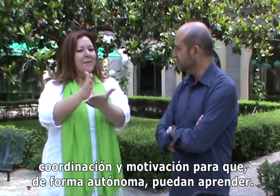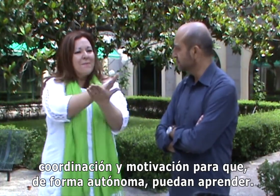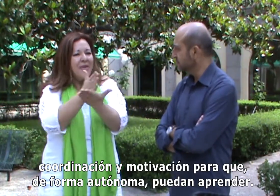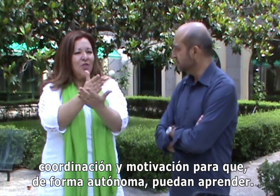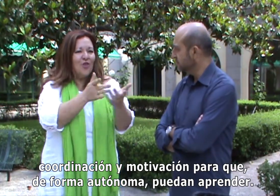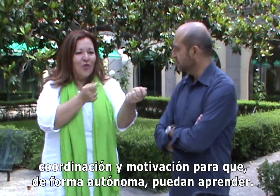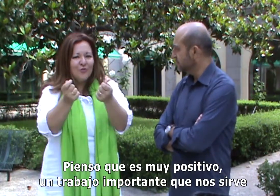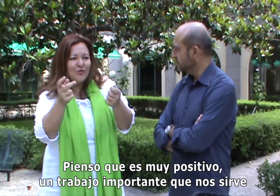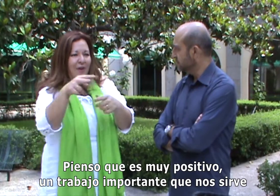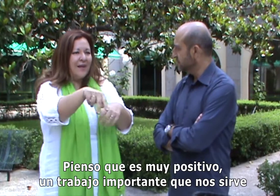autónoma, puedan aprender.